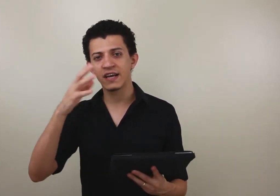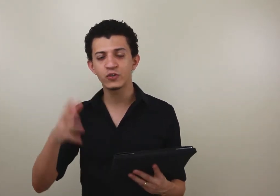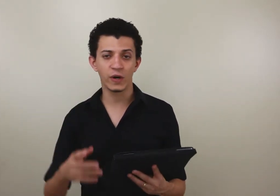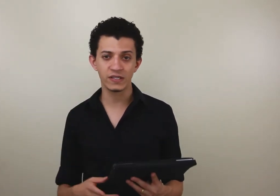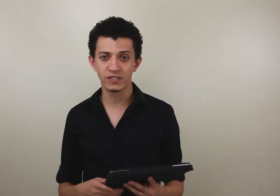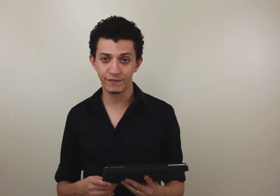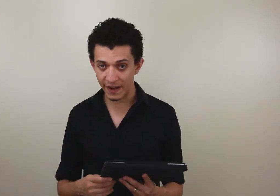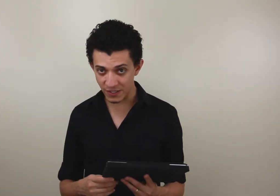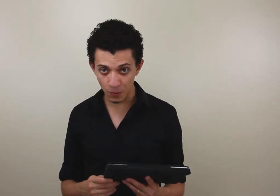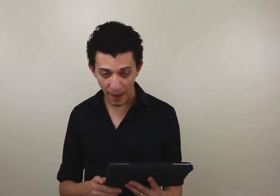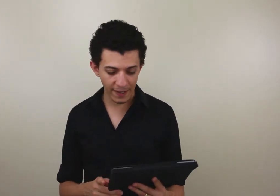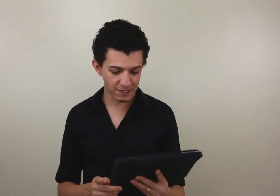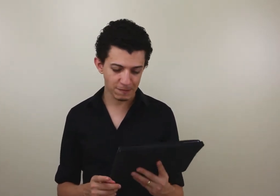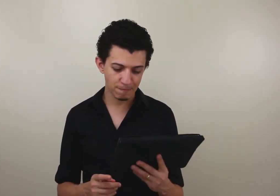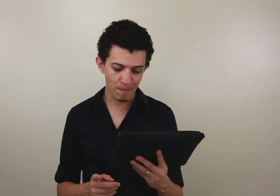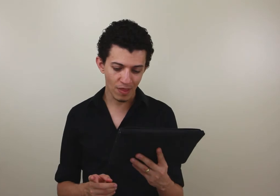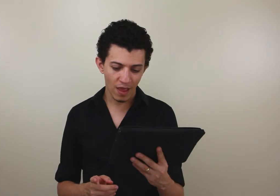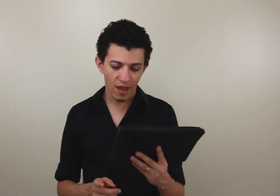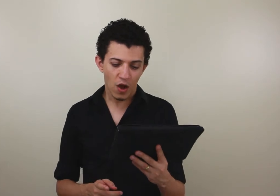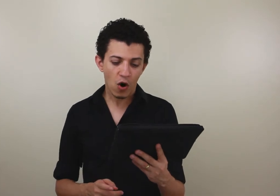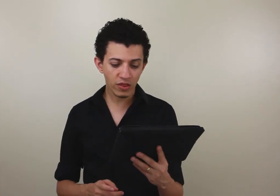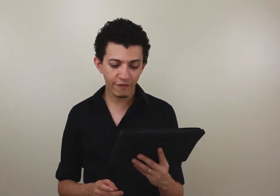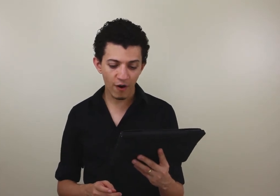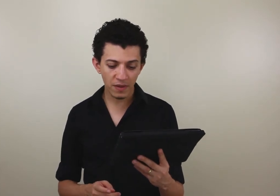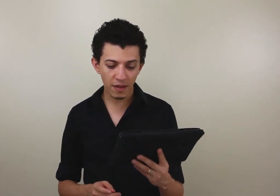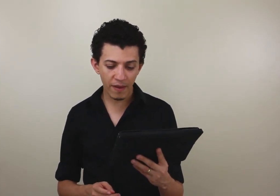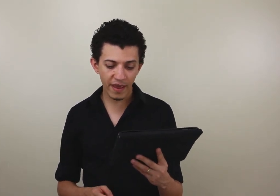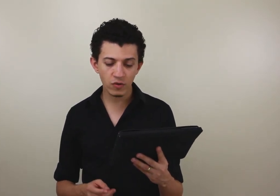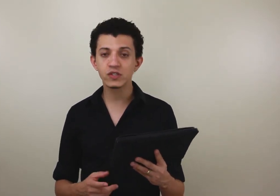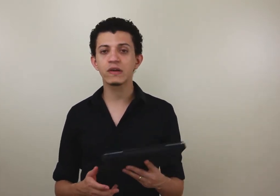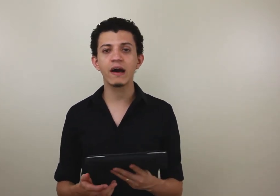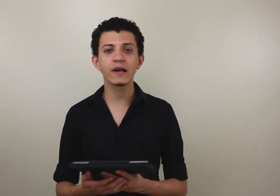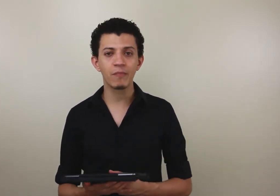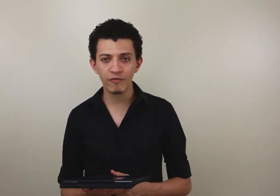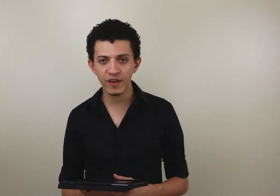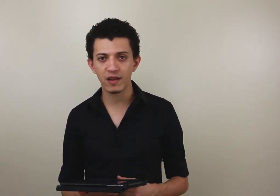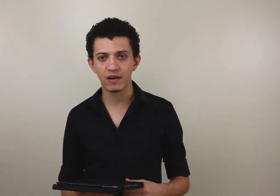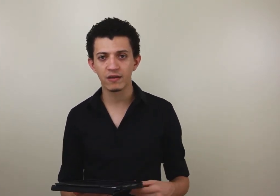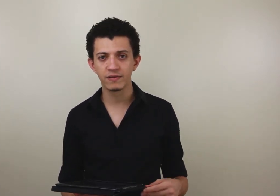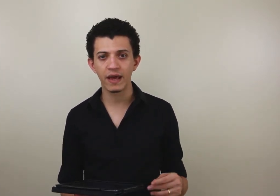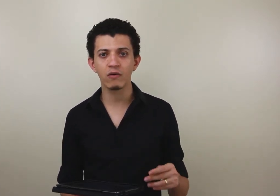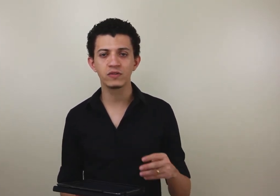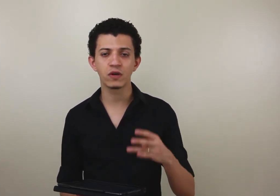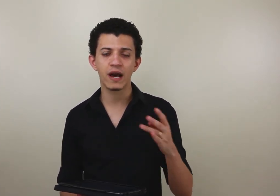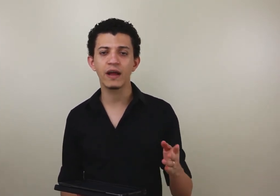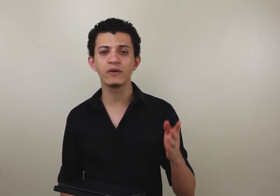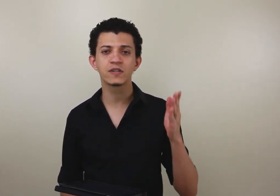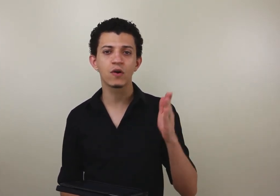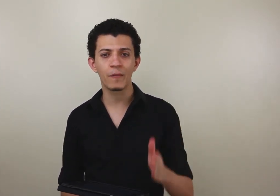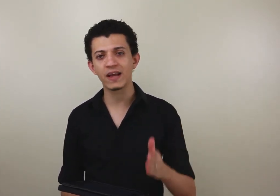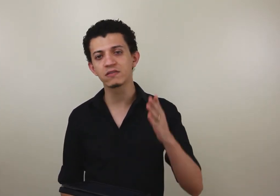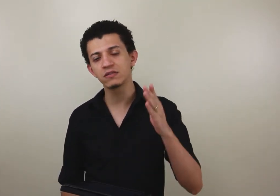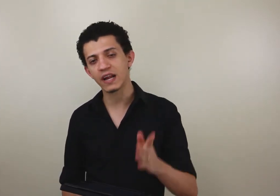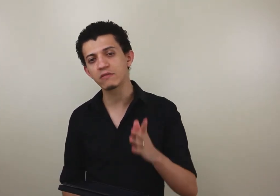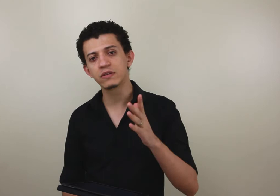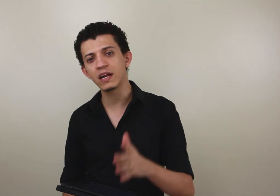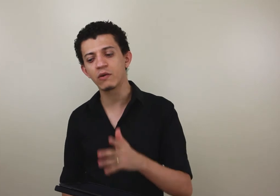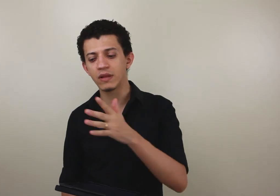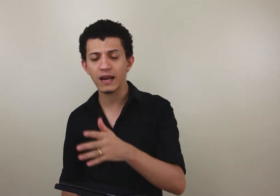regiões diferentes do país. Outra forma também é o dicionário Capovilla. O dicionário Enciclopédio Ilustrado Trilingüe da